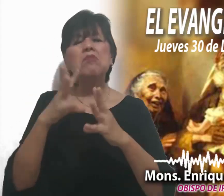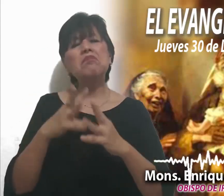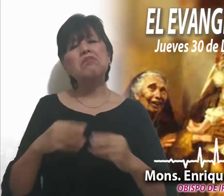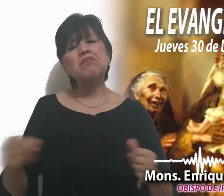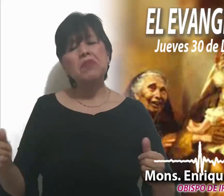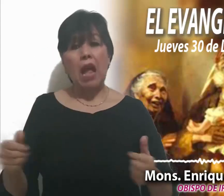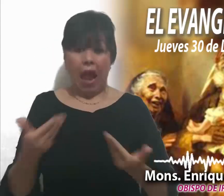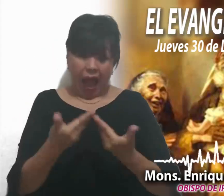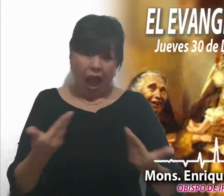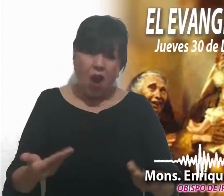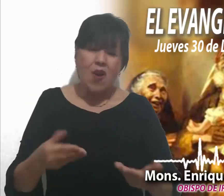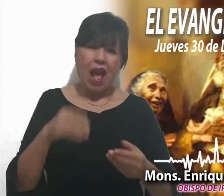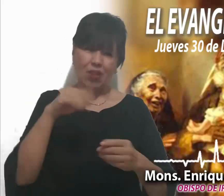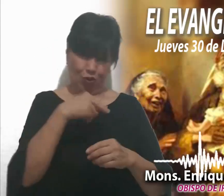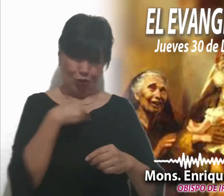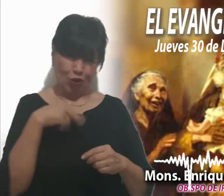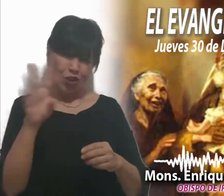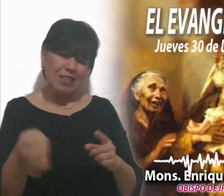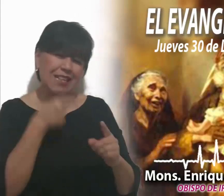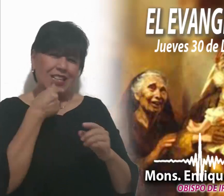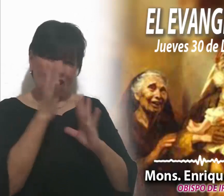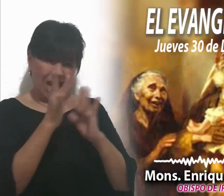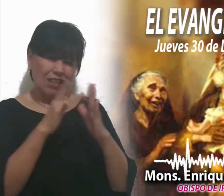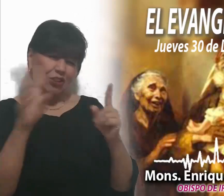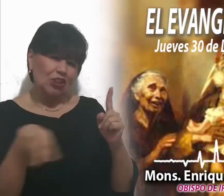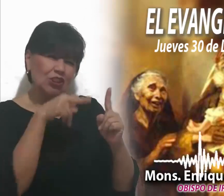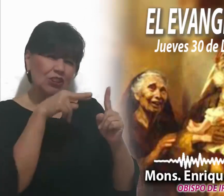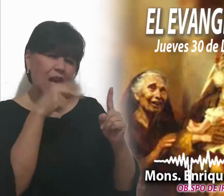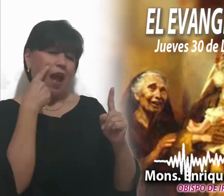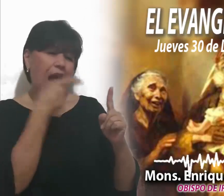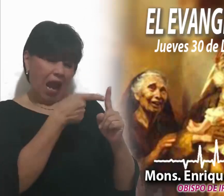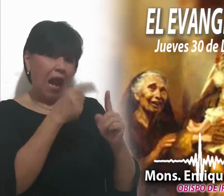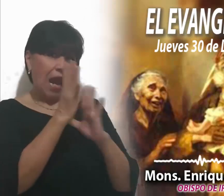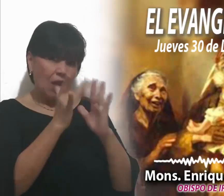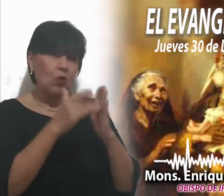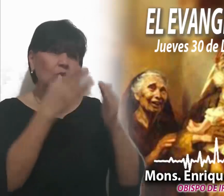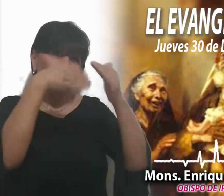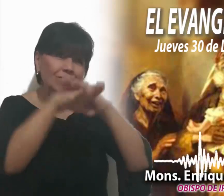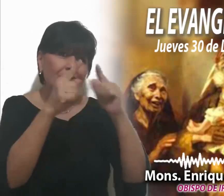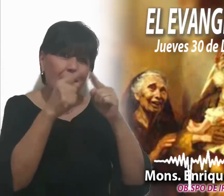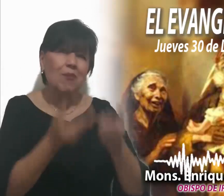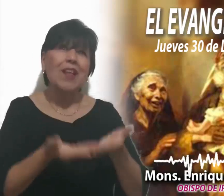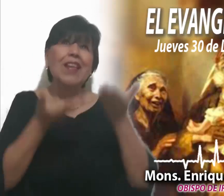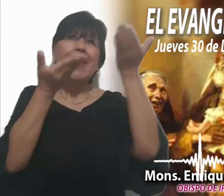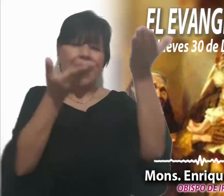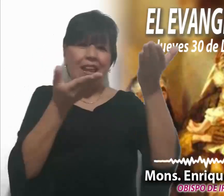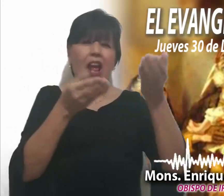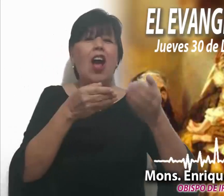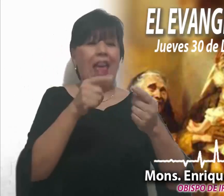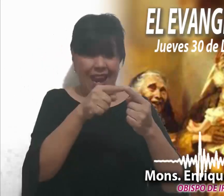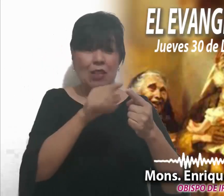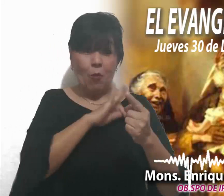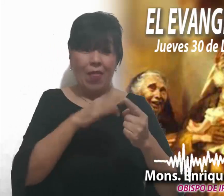contemplemos a este niño que es presentado en el templo. Dejemos que invada nuestras